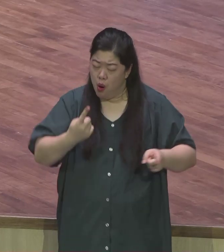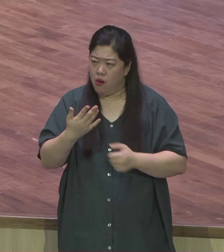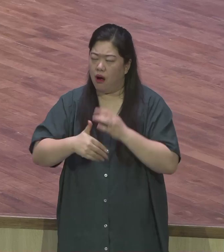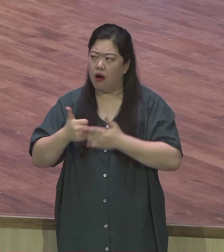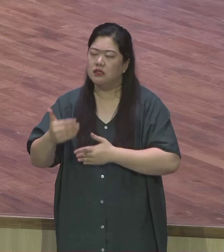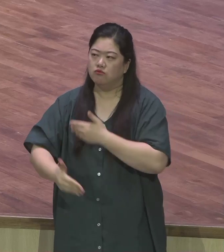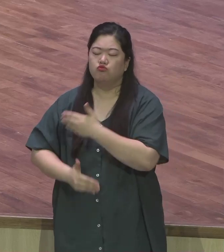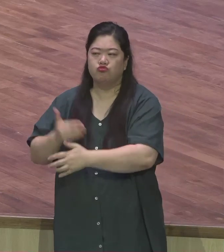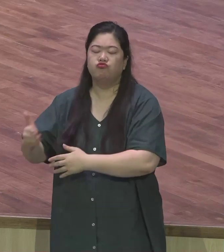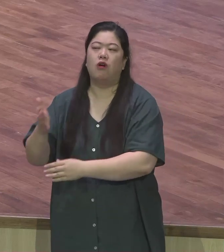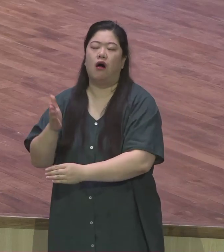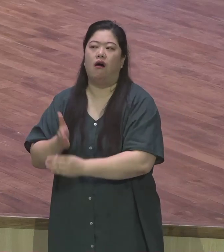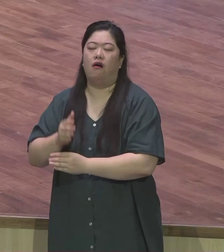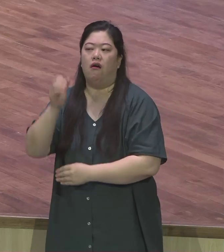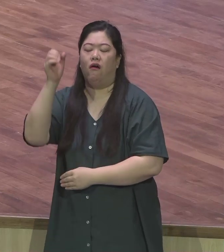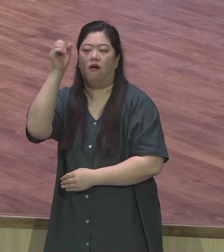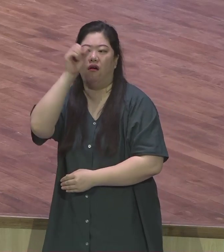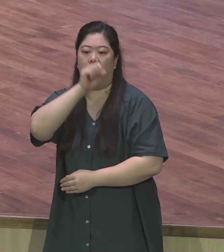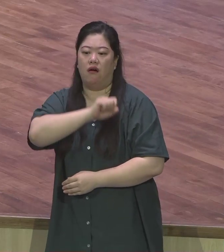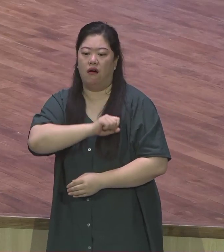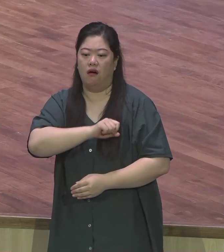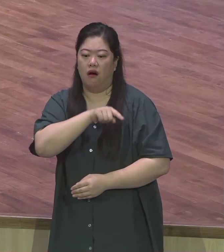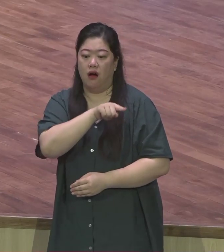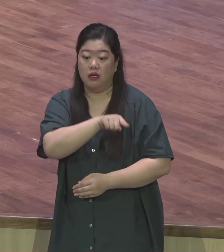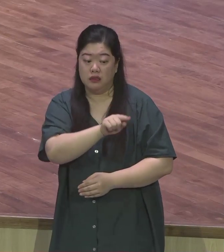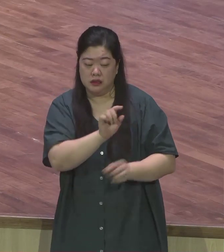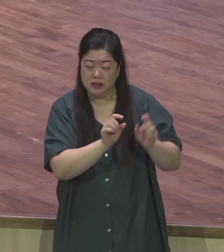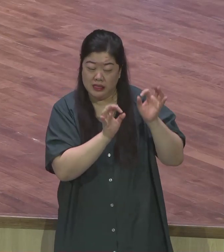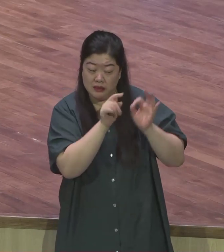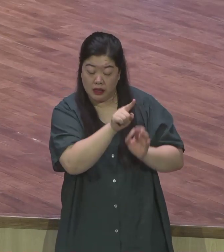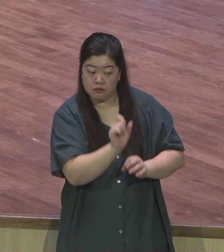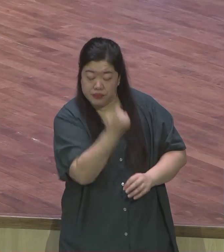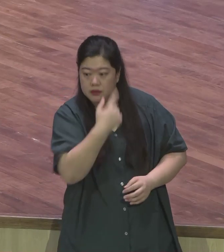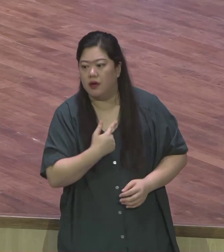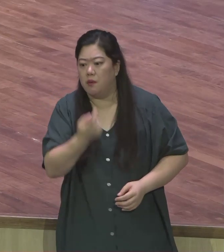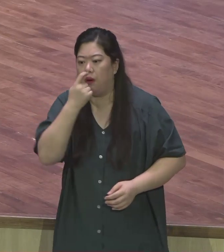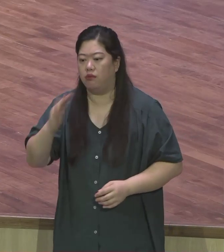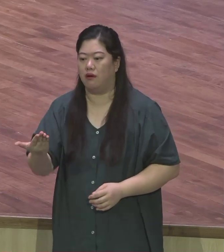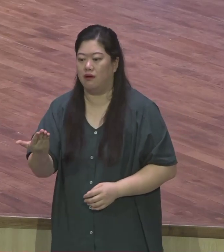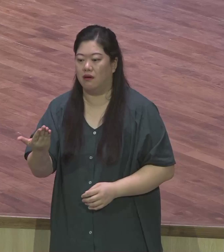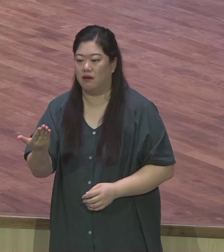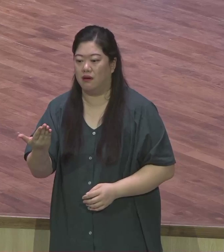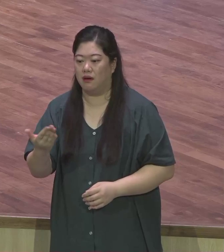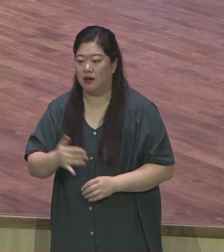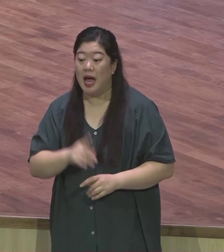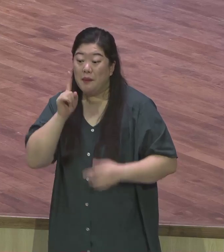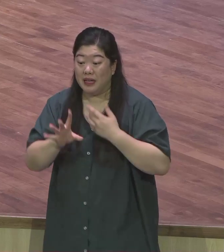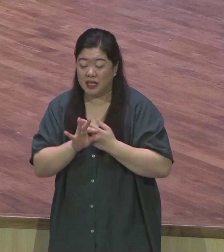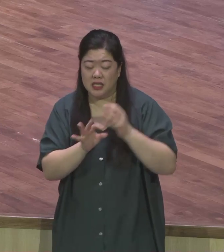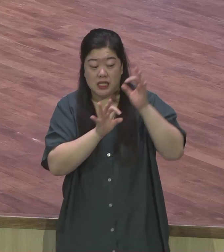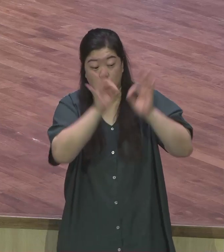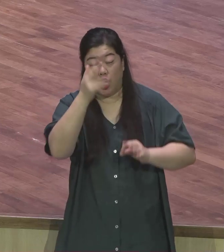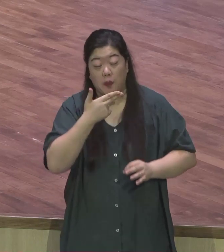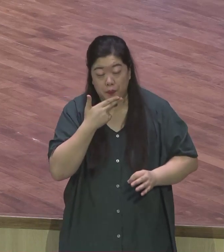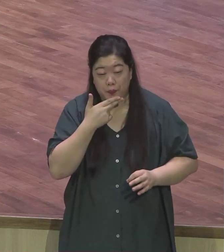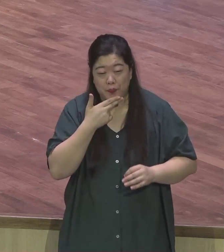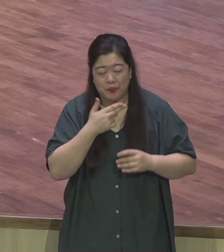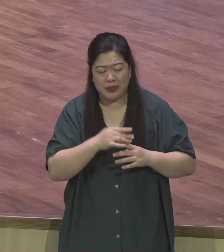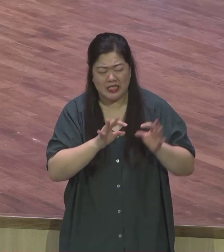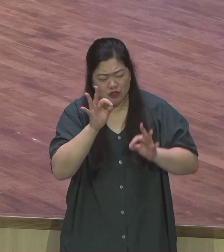정말 하나님의 놀라운 섭리 속에 진행되었던 것이고 그 문제와 그 사건과 그 시간표가 없었다면 지금의 내가 세워지지 않았다라는 것입니다